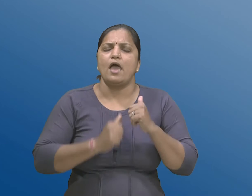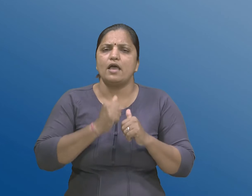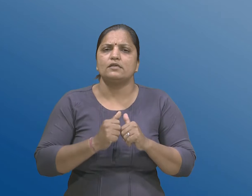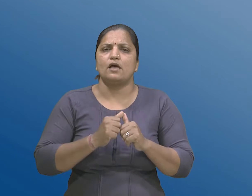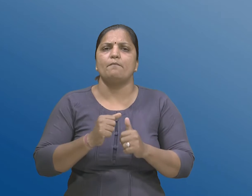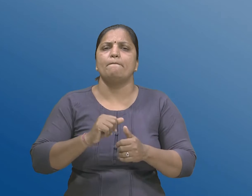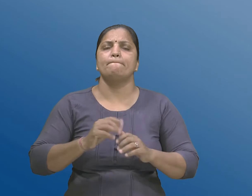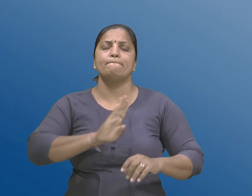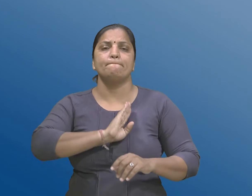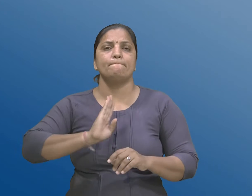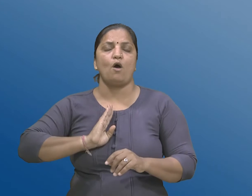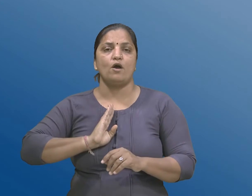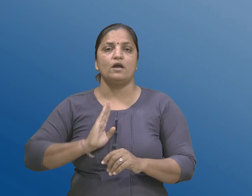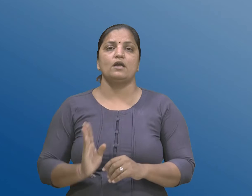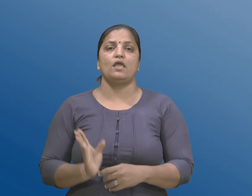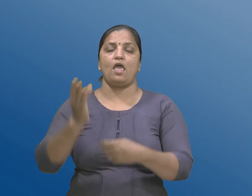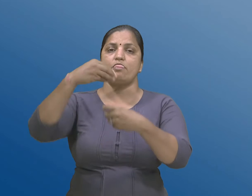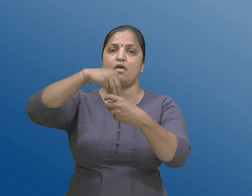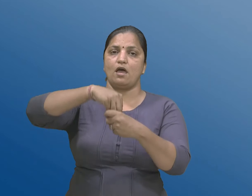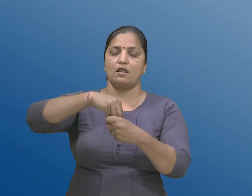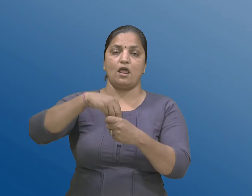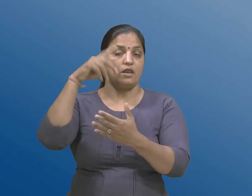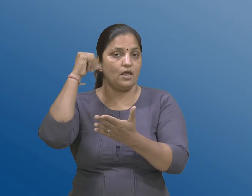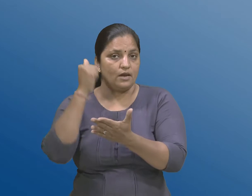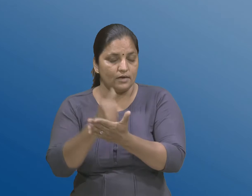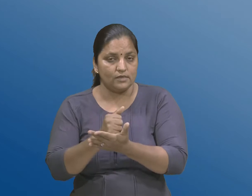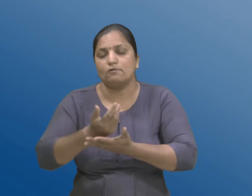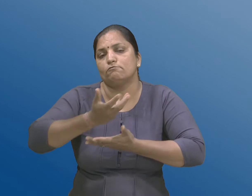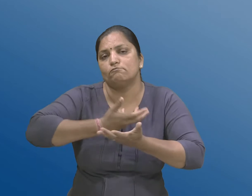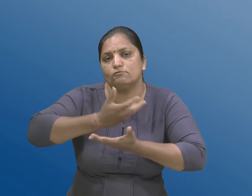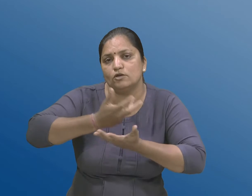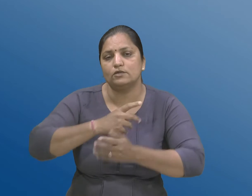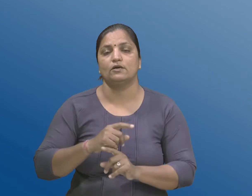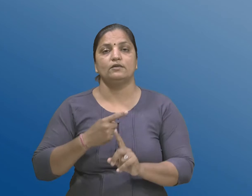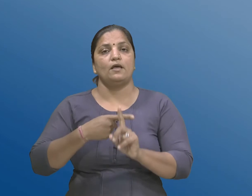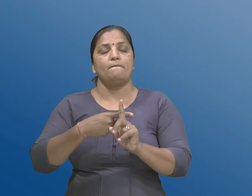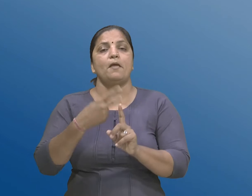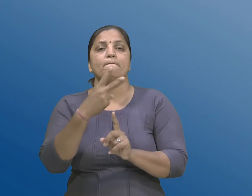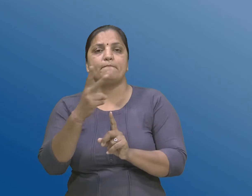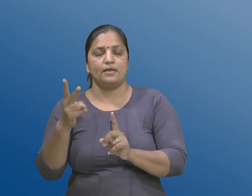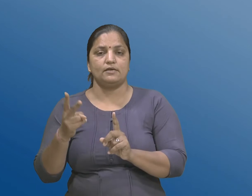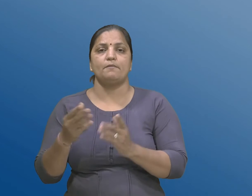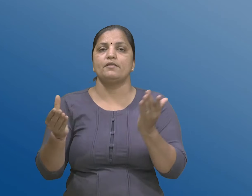नंबर सत्याशी नू पहलू निर्धारित कर्या मुजबना अन्य पत्रको तैयार करशे